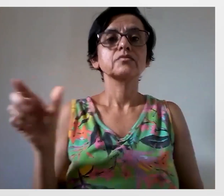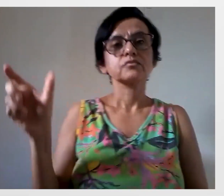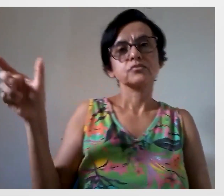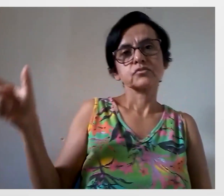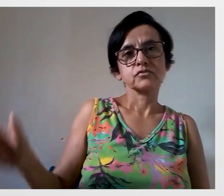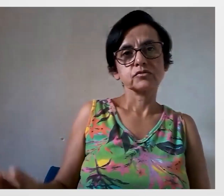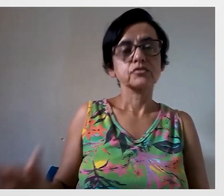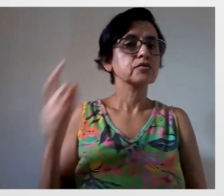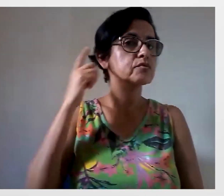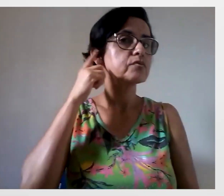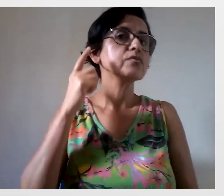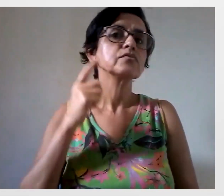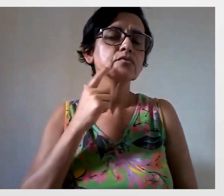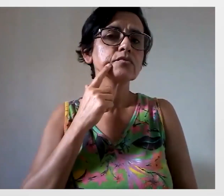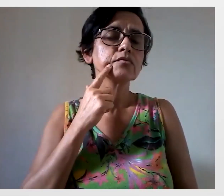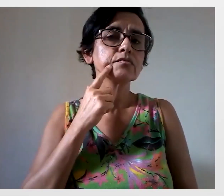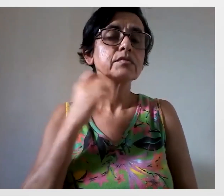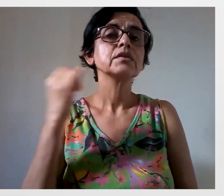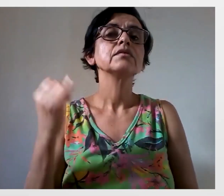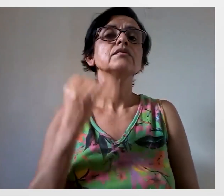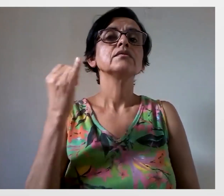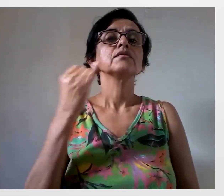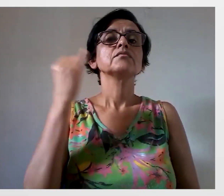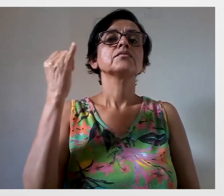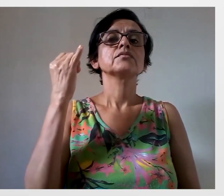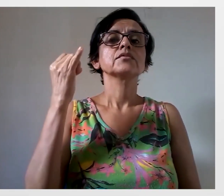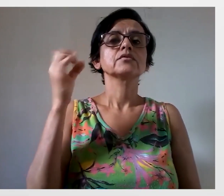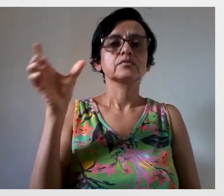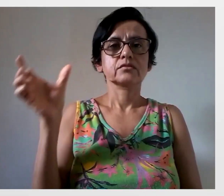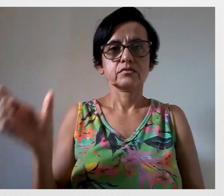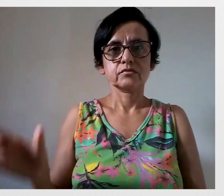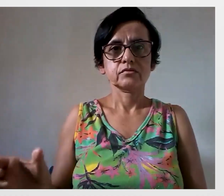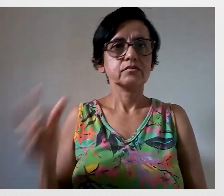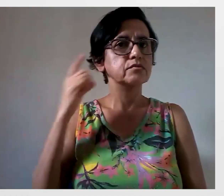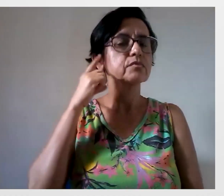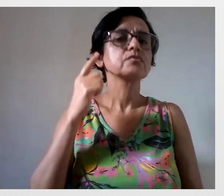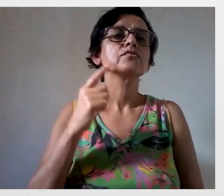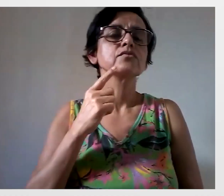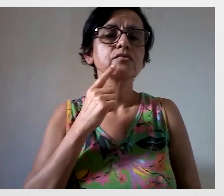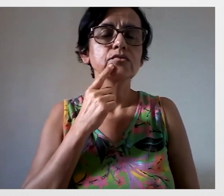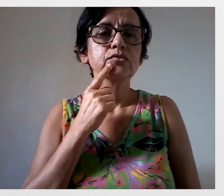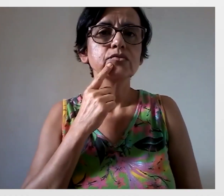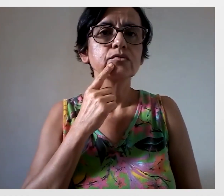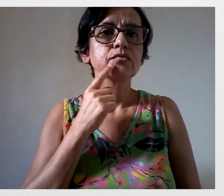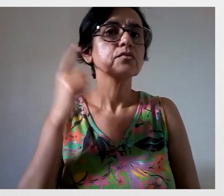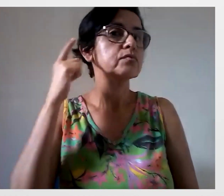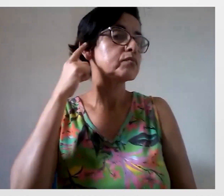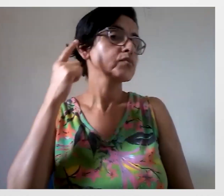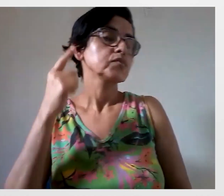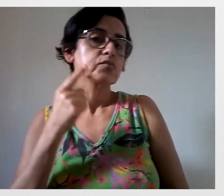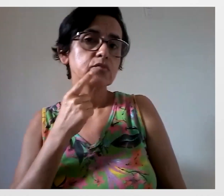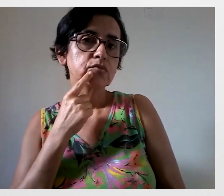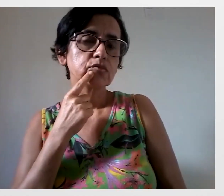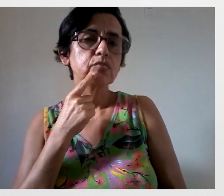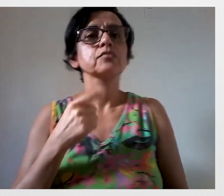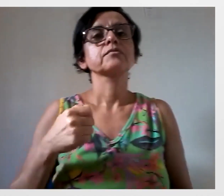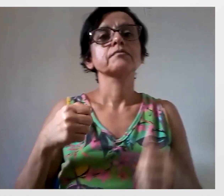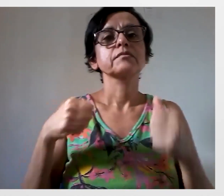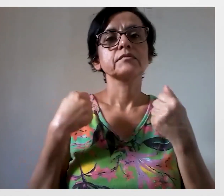De como o surdo individualmente é muito importante que possamos nos comunicar